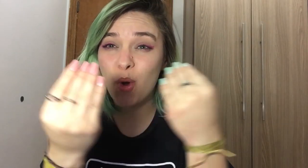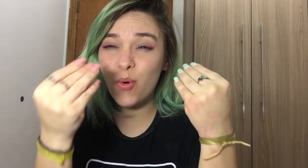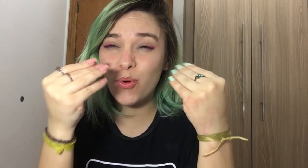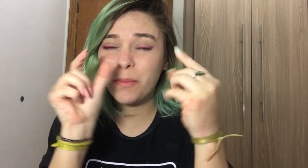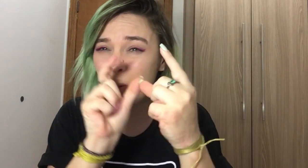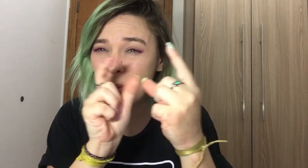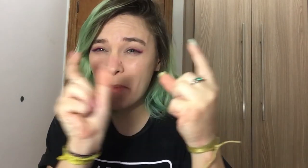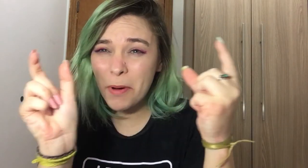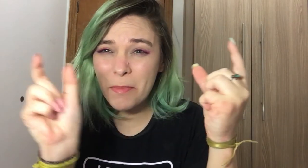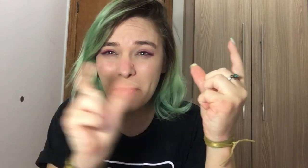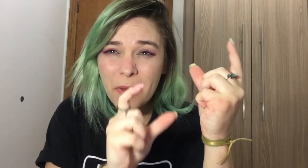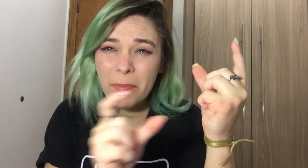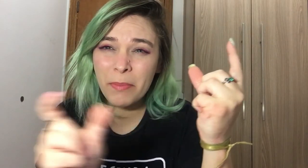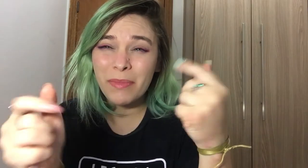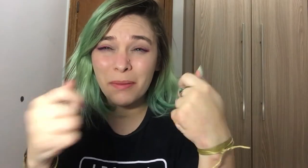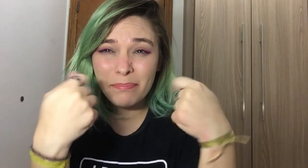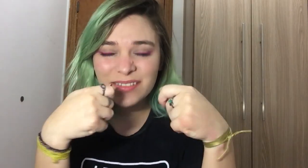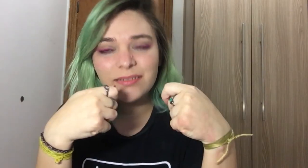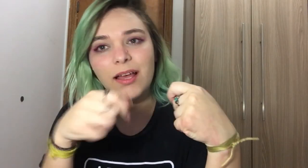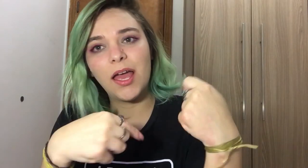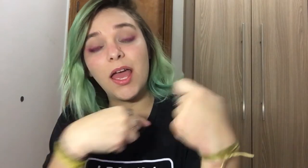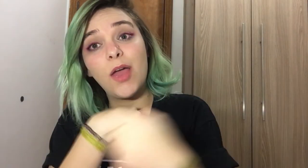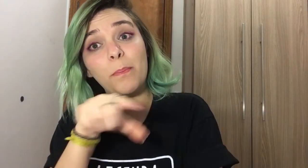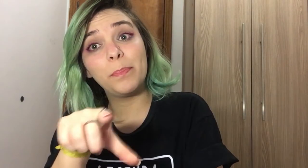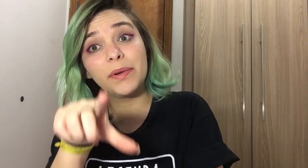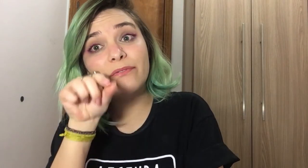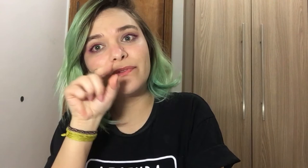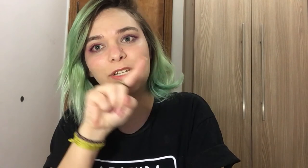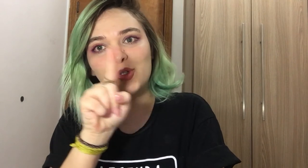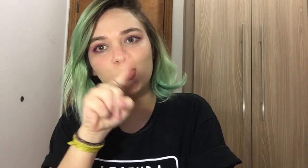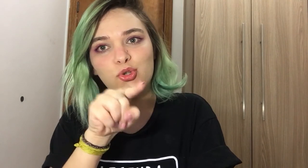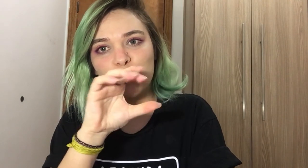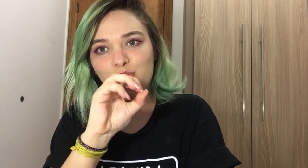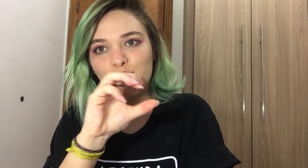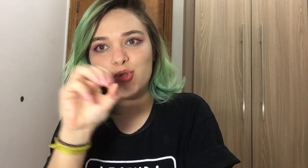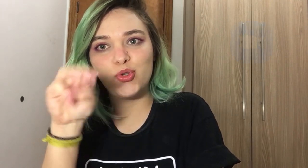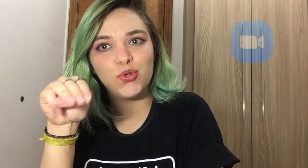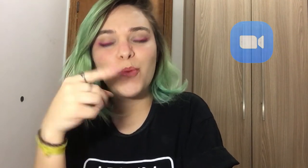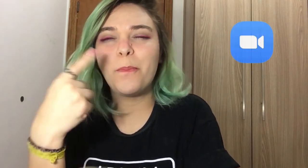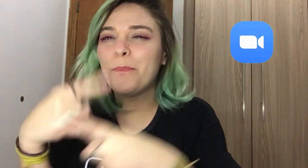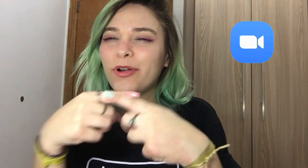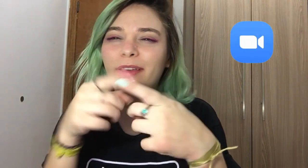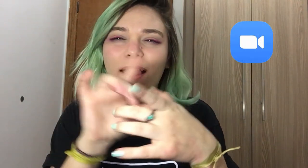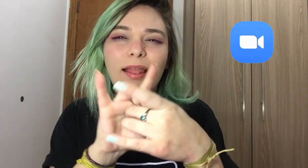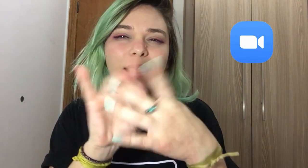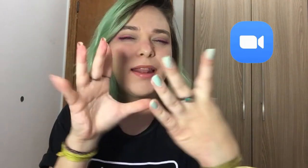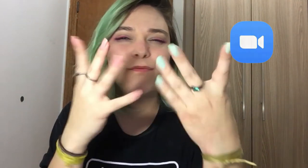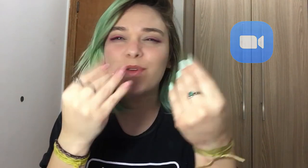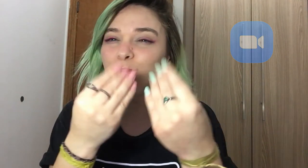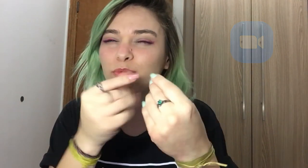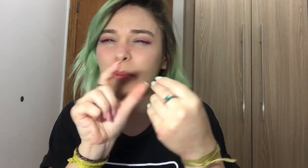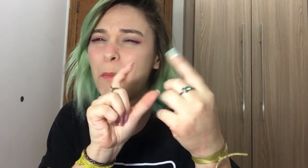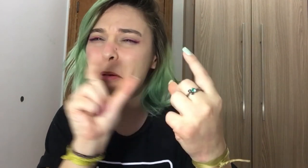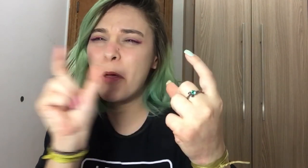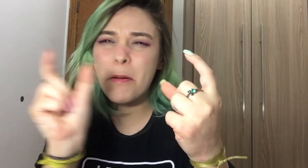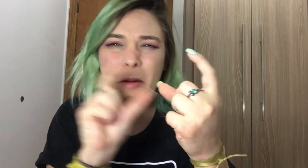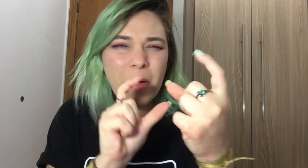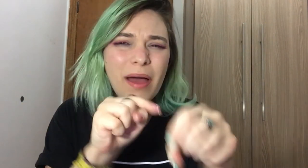se forem muitas pessoas eu prefiro o Zoom por permitir várias janelas e muito tempo de acesso acho isso muito bom